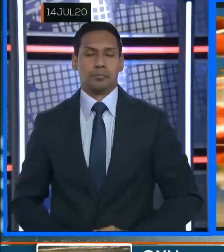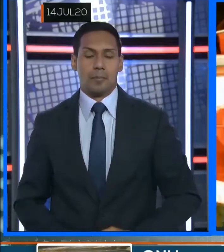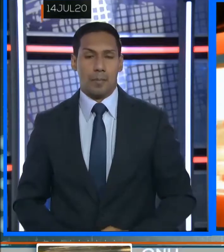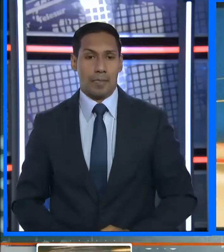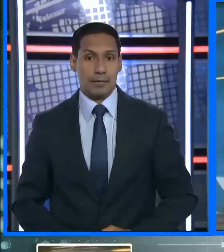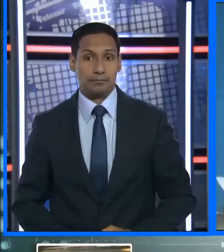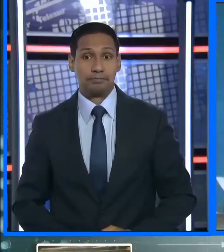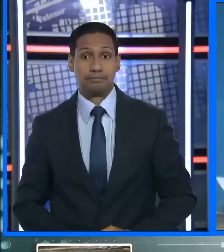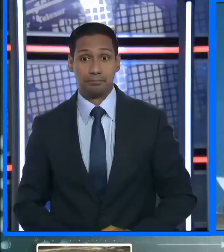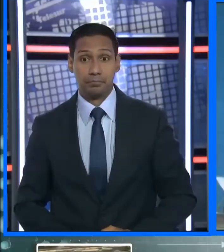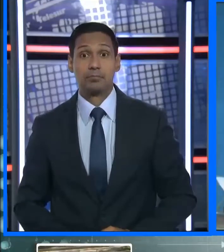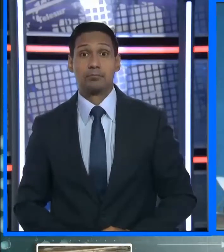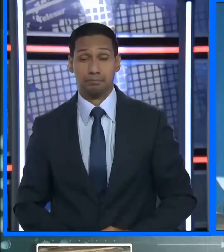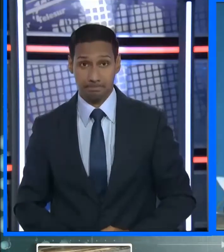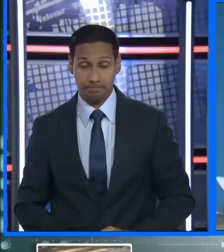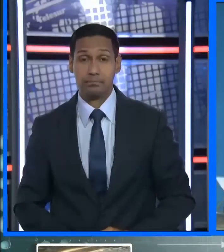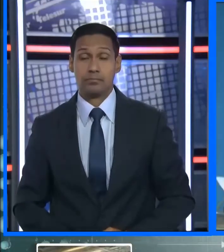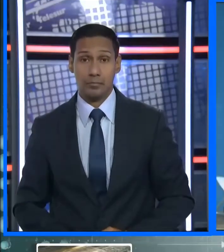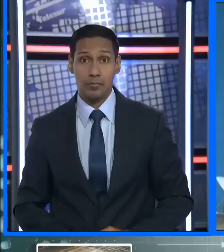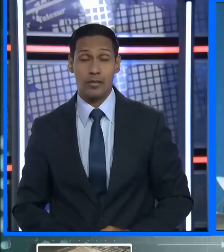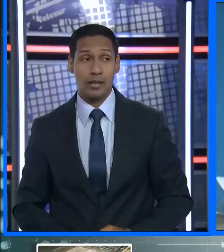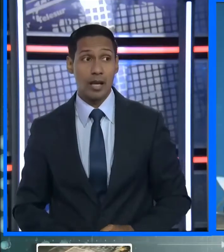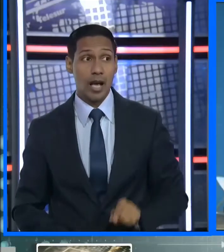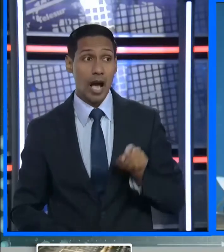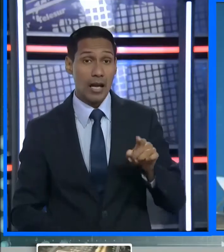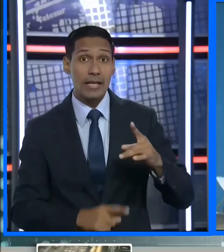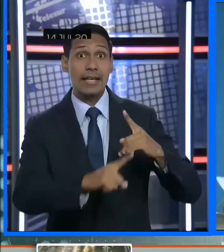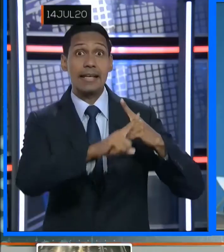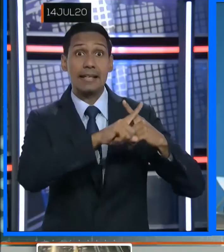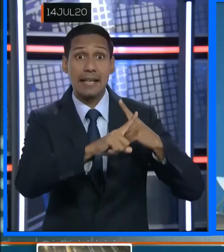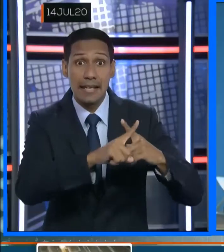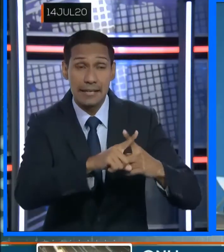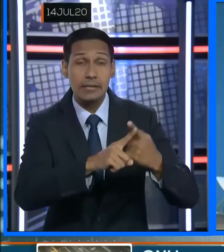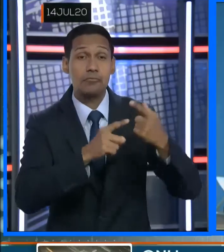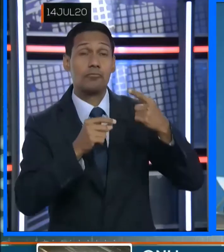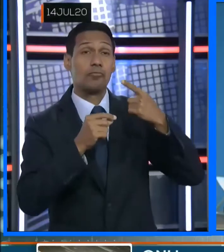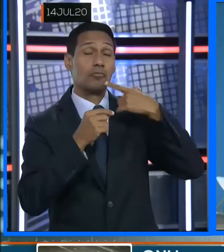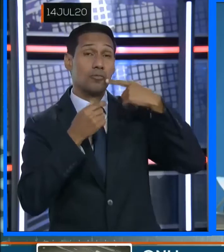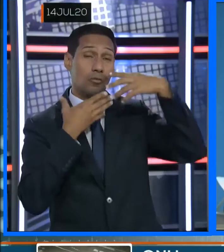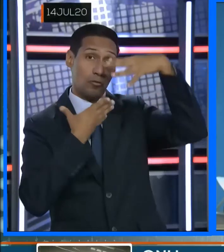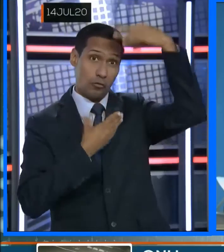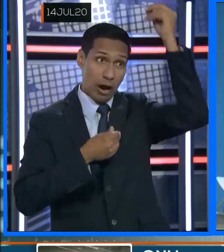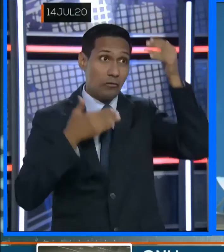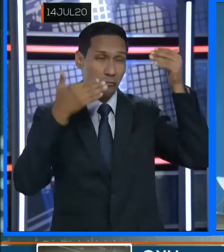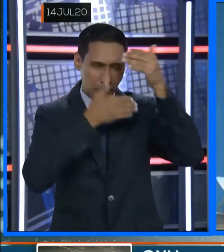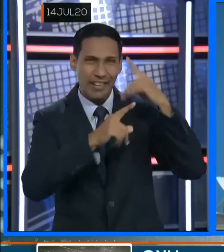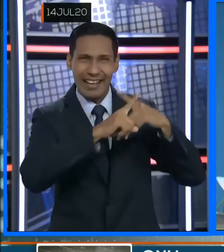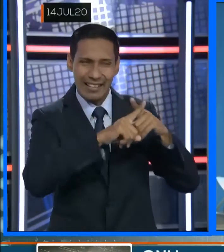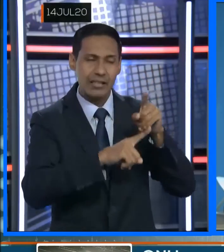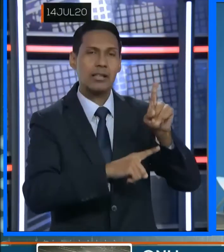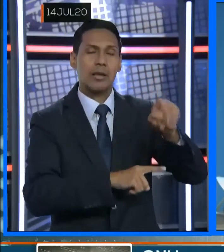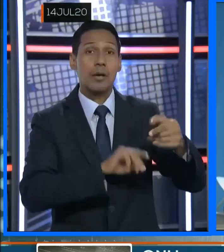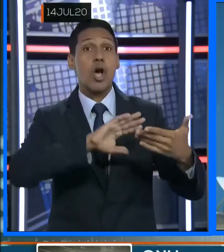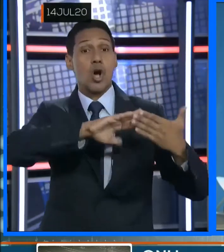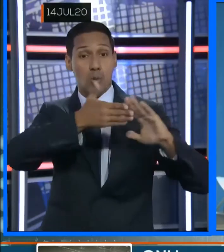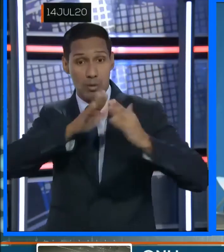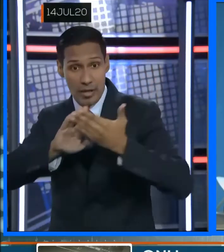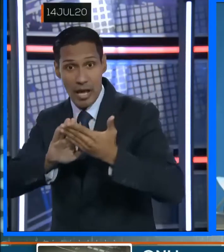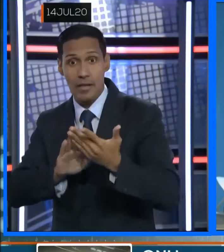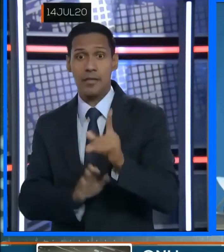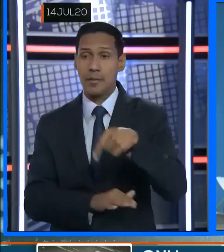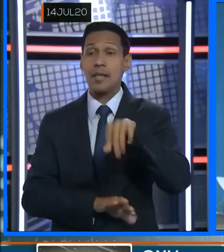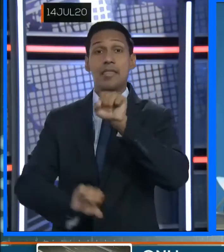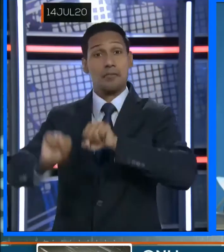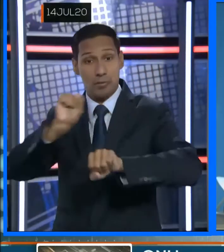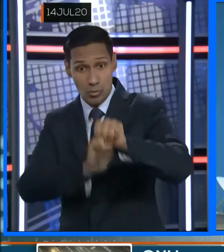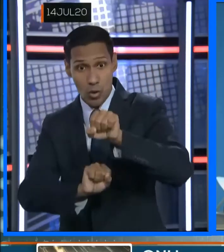La inseguridad que enfrentan excombatientes de las FARC-EP, comunidades, defensores y defensoras de